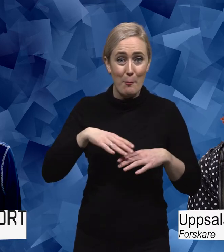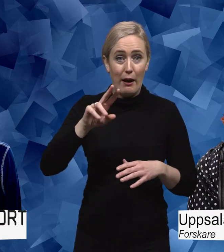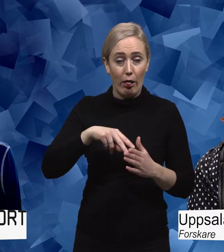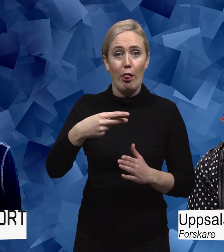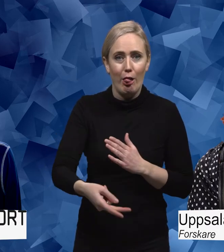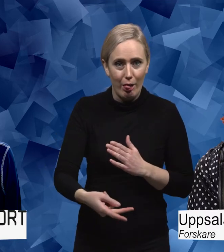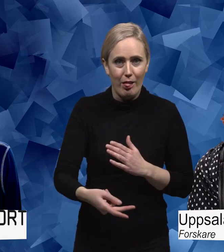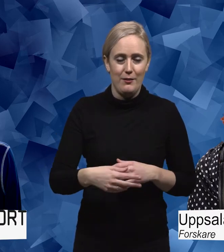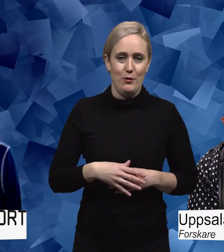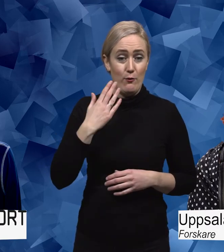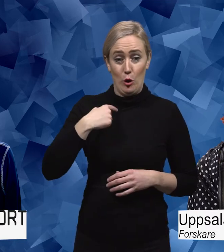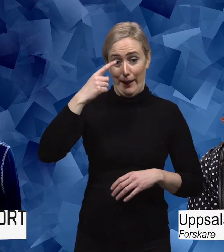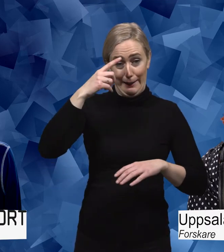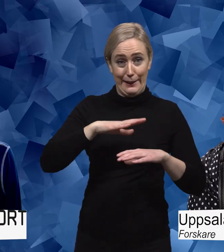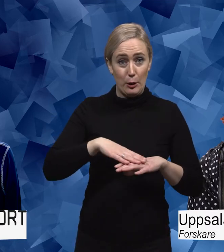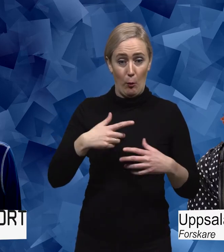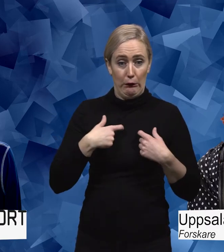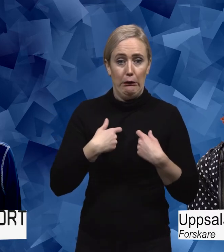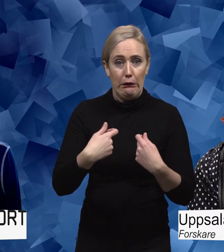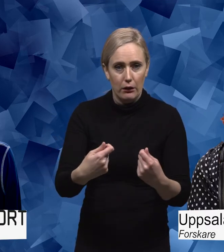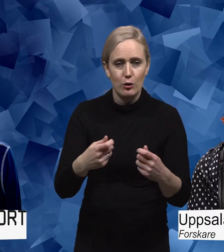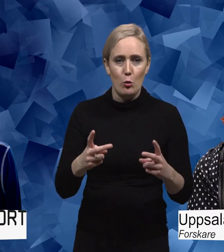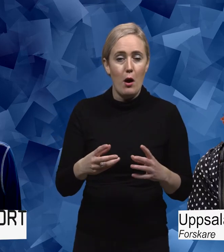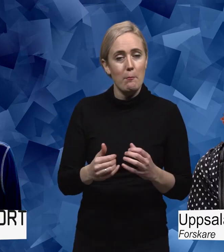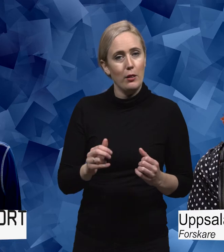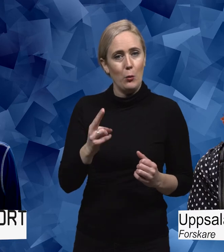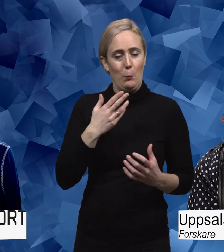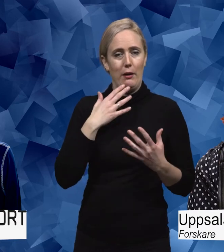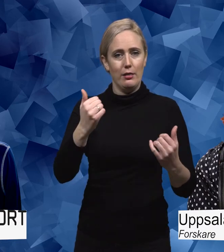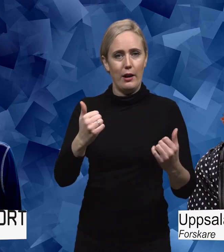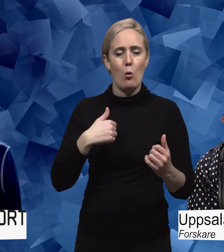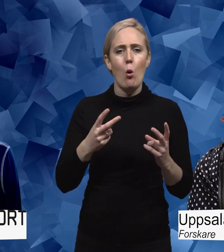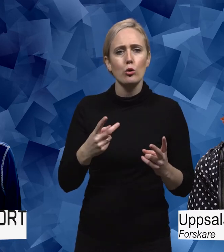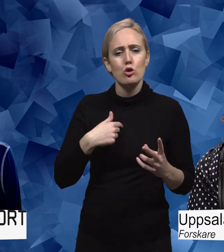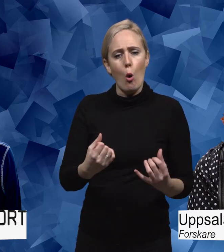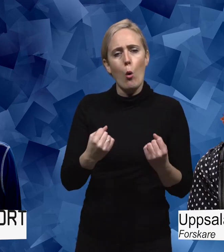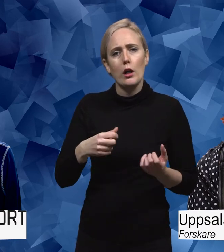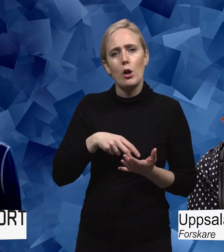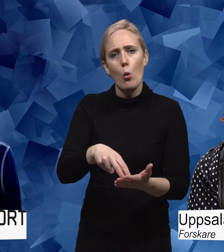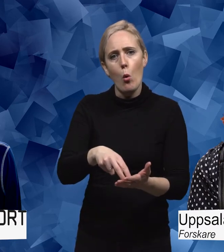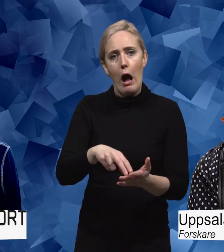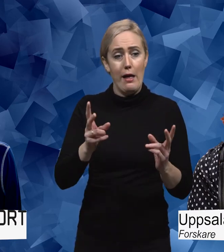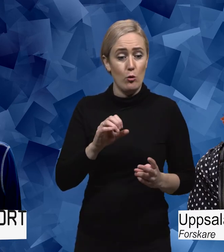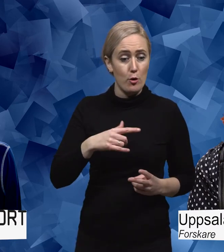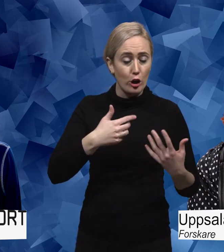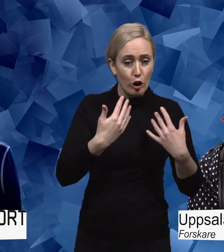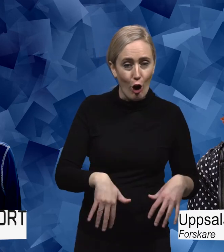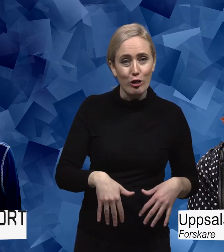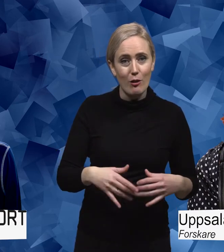jag inte tänkte på att jag lade på det. Och också att jag orkar gå även när jag är trött. Att jag kan fortsätta. Det gjorde jag inte tidigare. Jag vet att du har